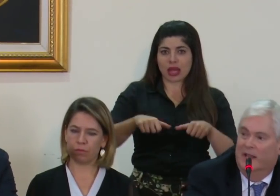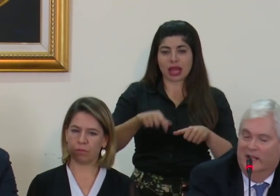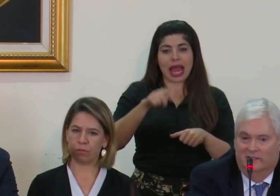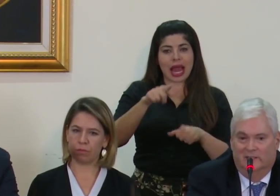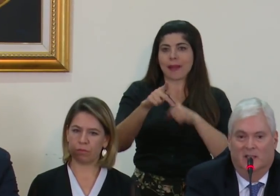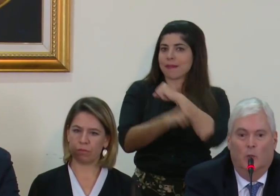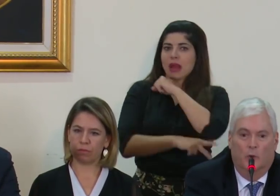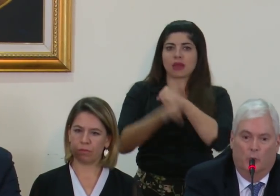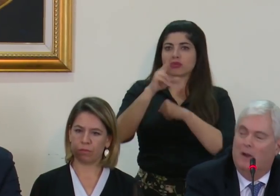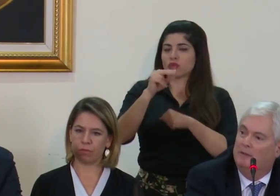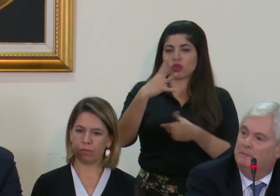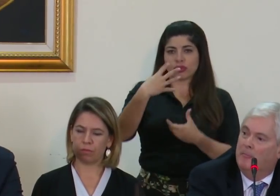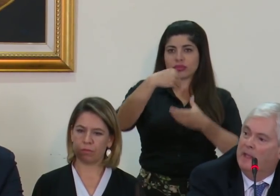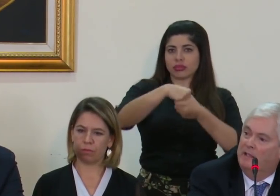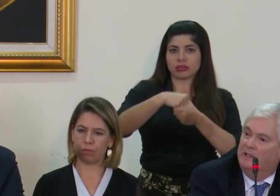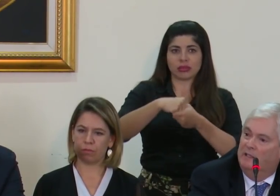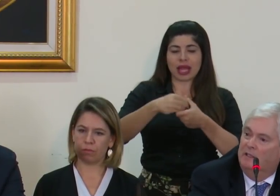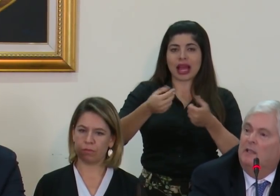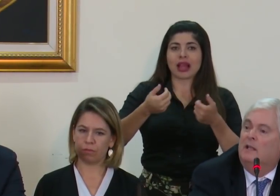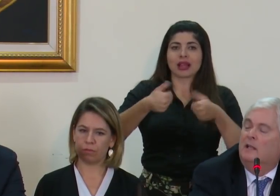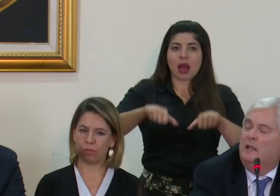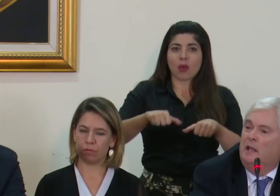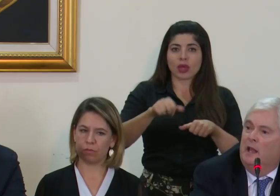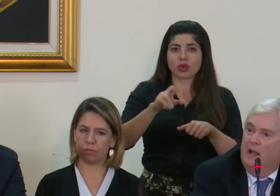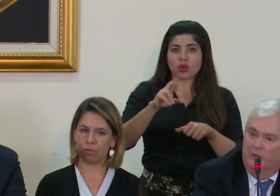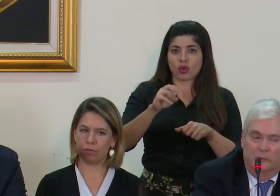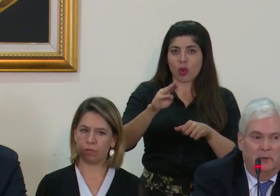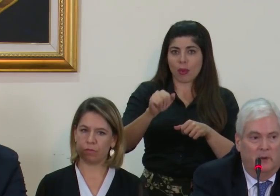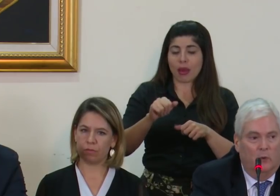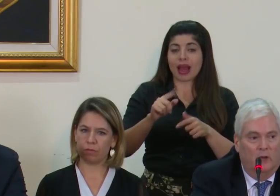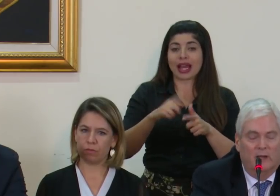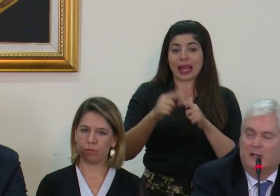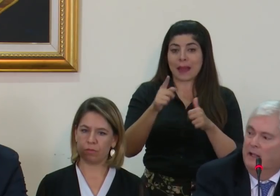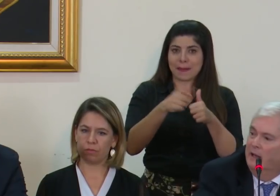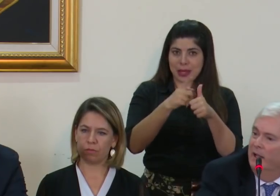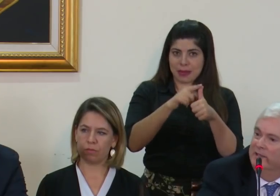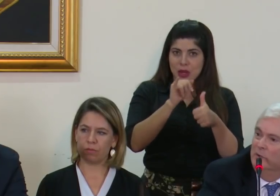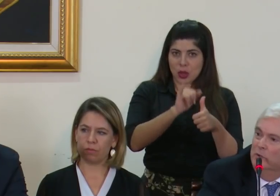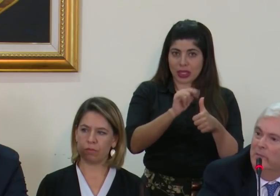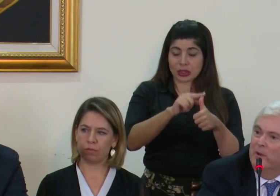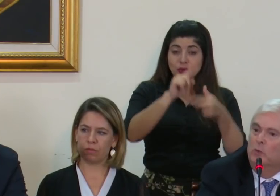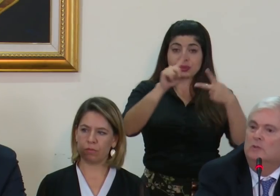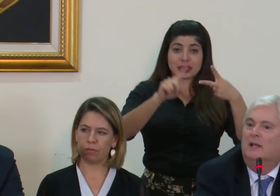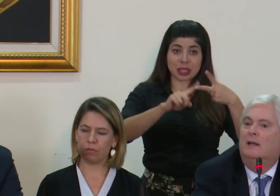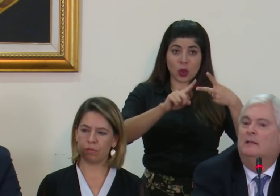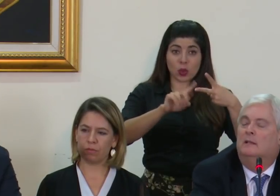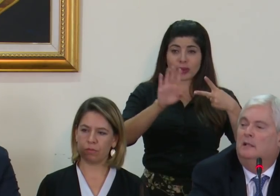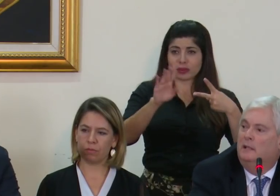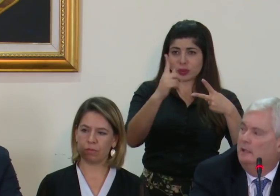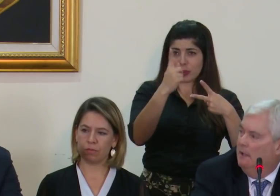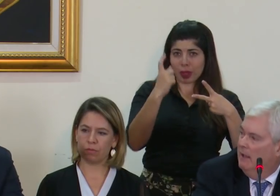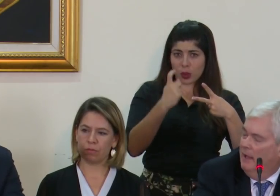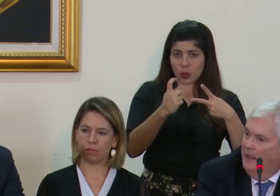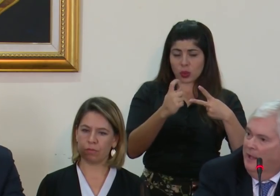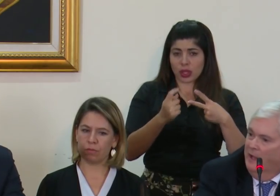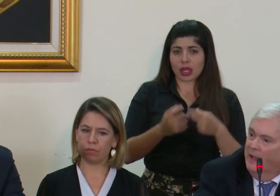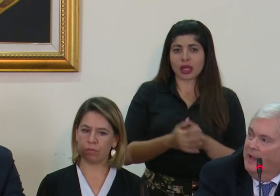parte en el Tratado de Roma. Eso en primer lugar. La segunda pregunta…